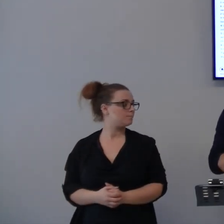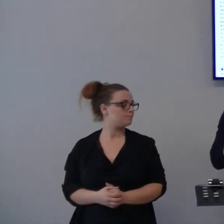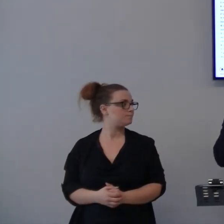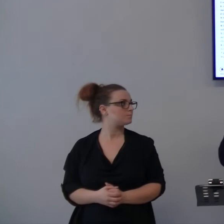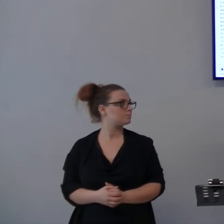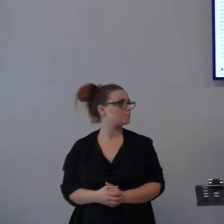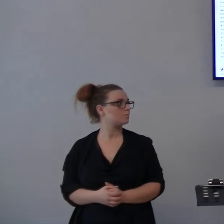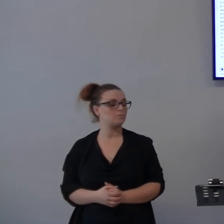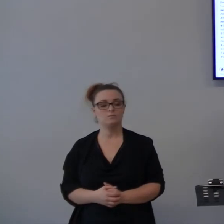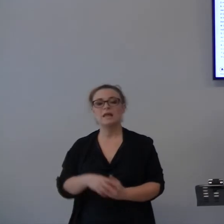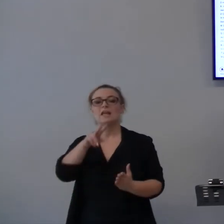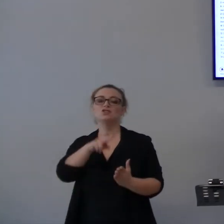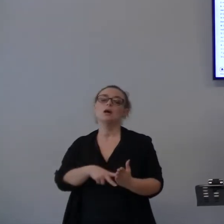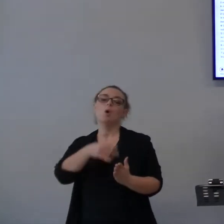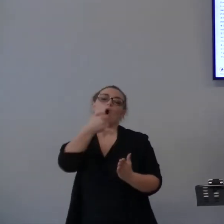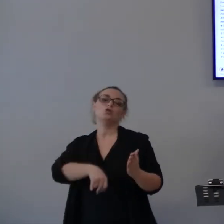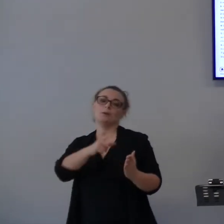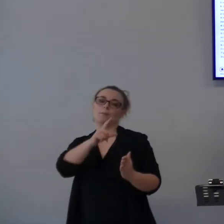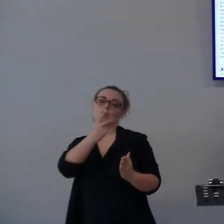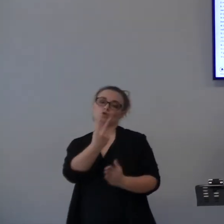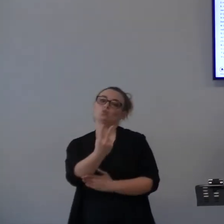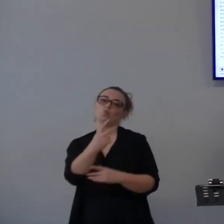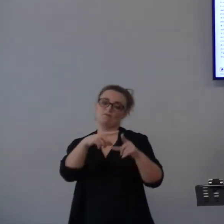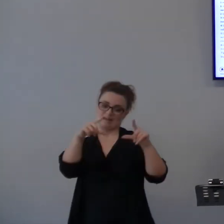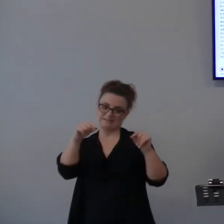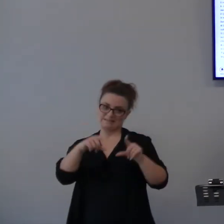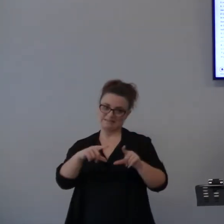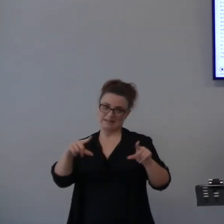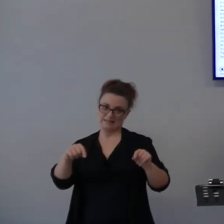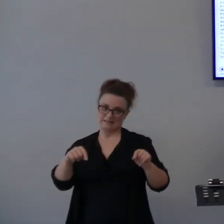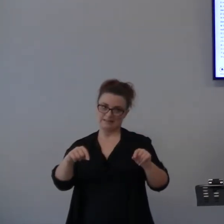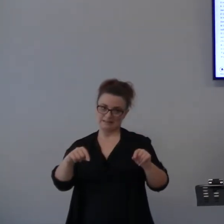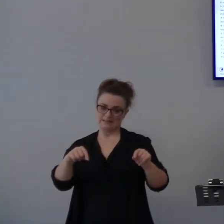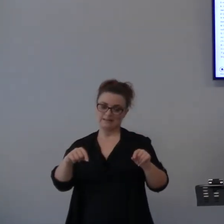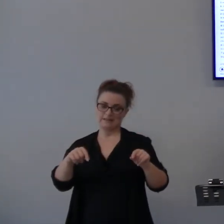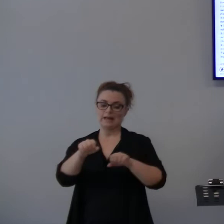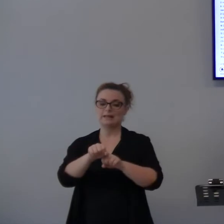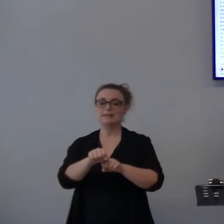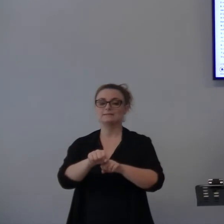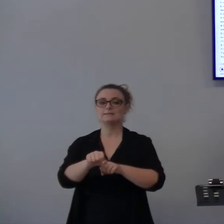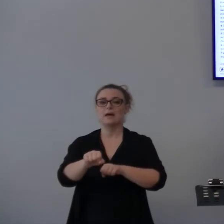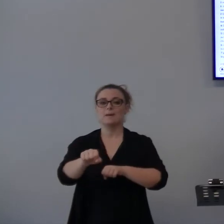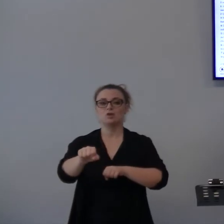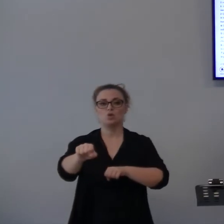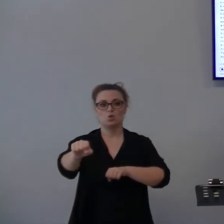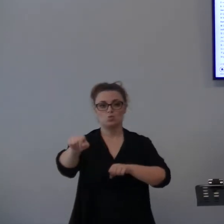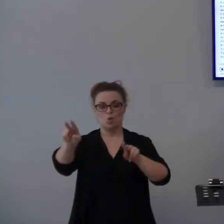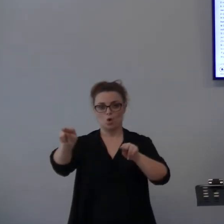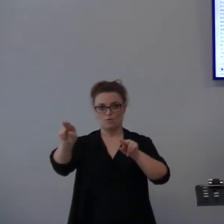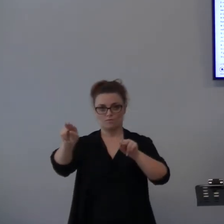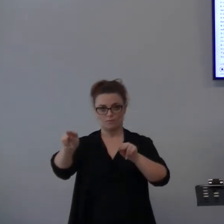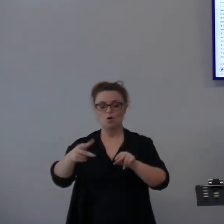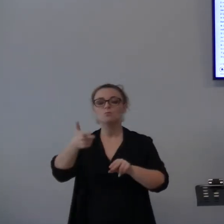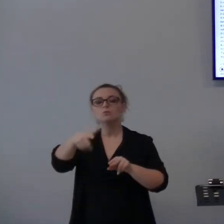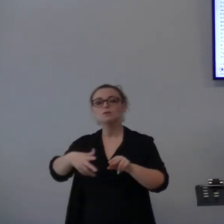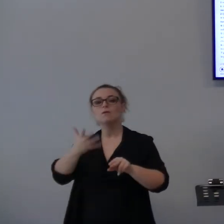Leggeremo ancora due versetti dal Nuovo Testamento. Per riflettere ancora un pochino sul fattore